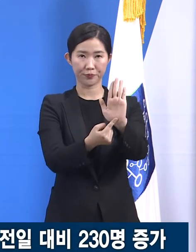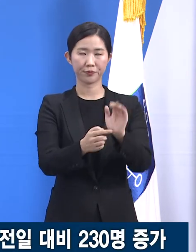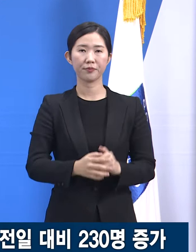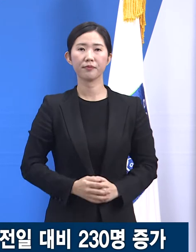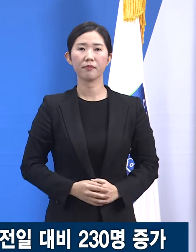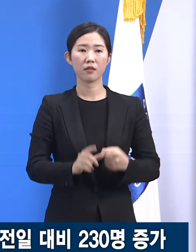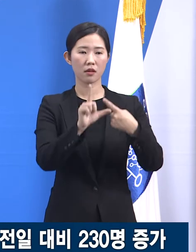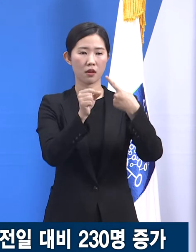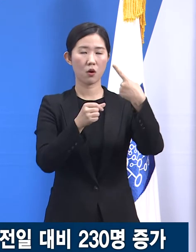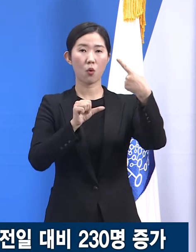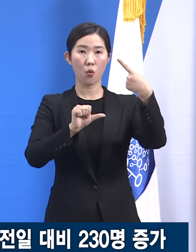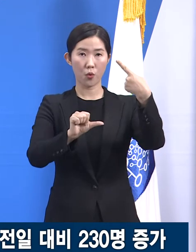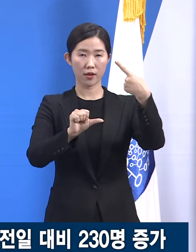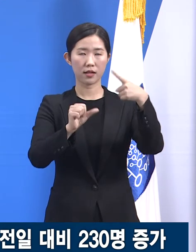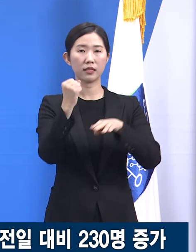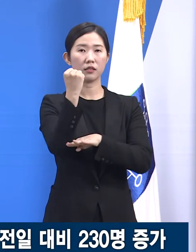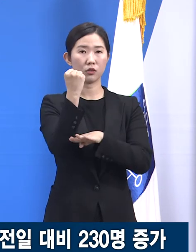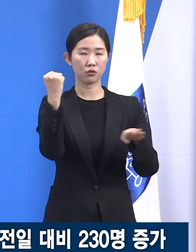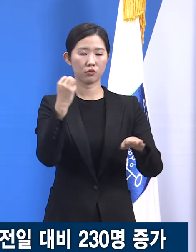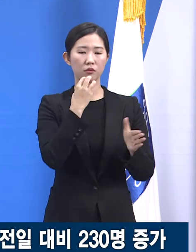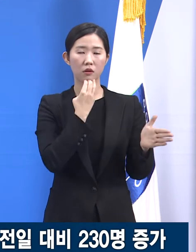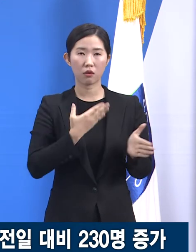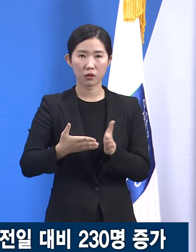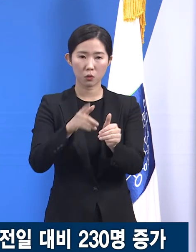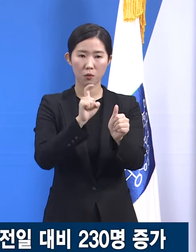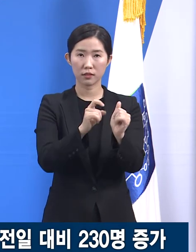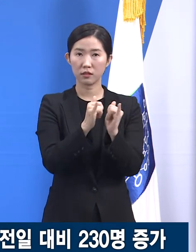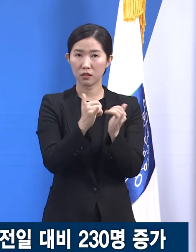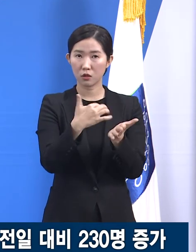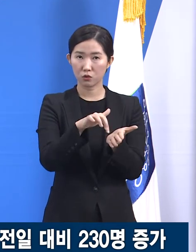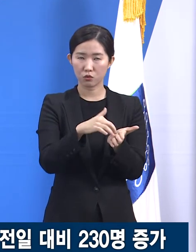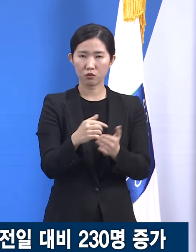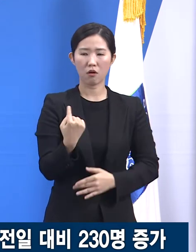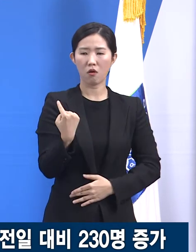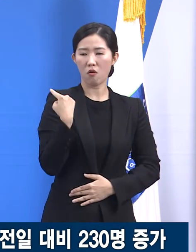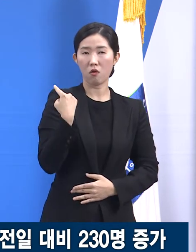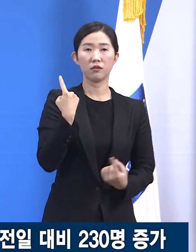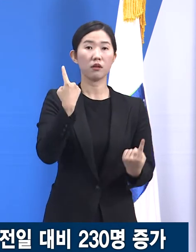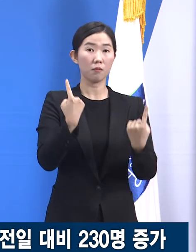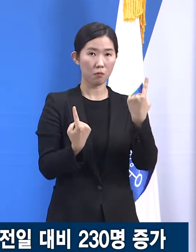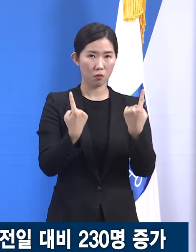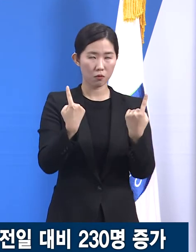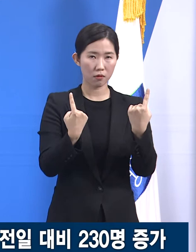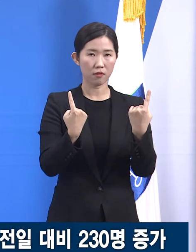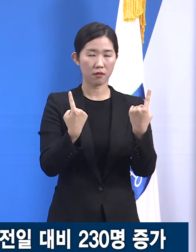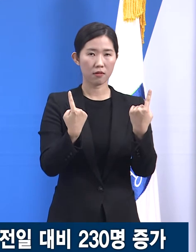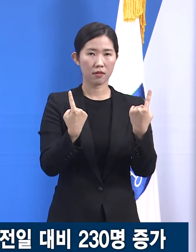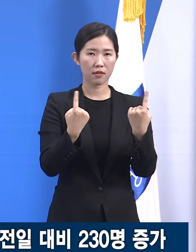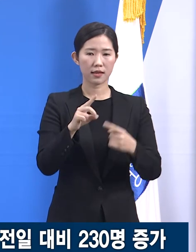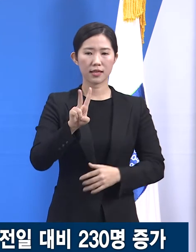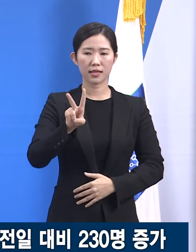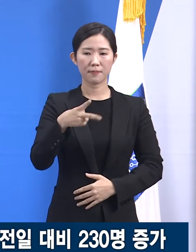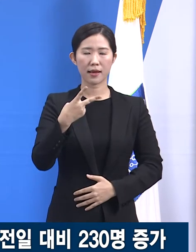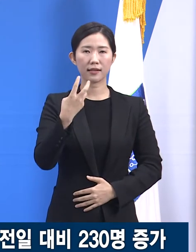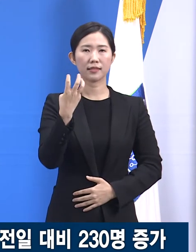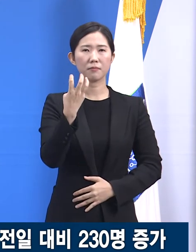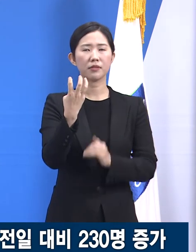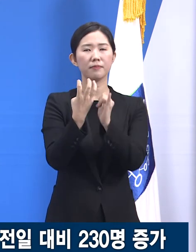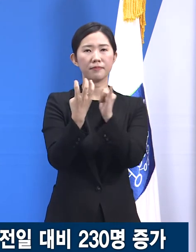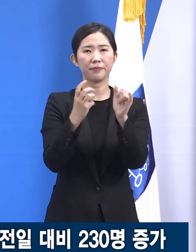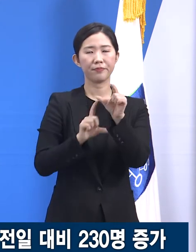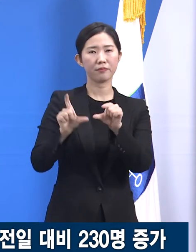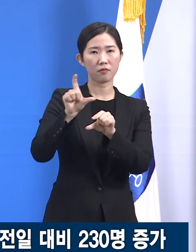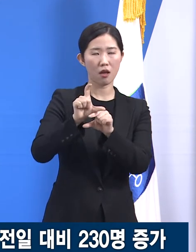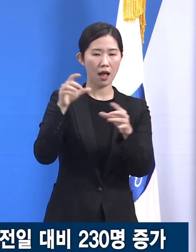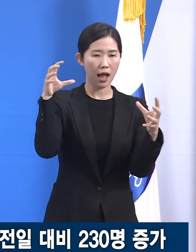1월 5일 0시 기준 경기도의 확진자 수는 전일 오전 0시 대비 230명 증가한 총